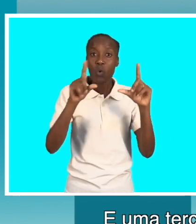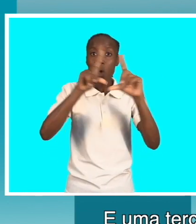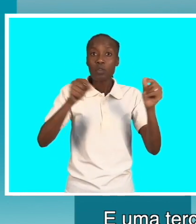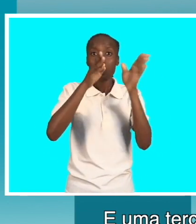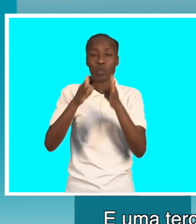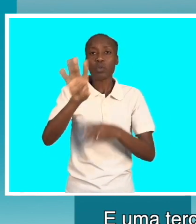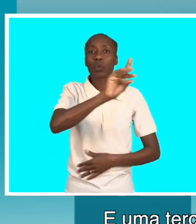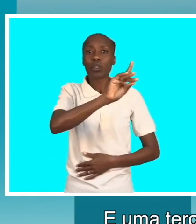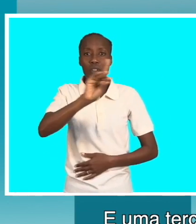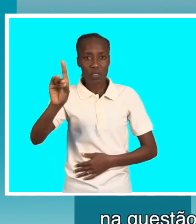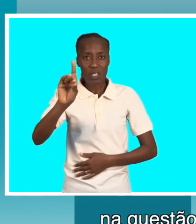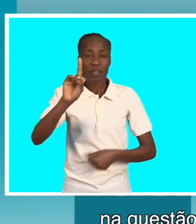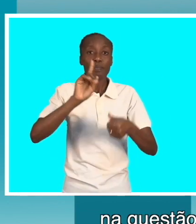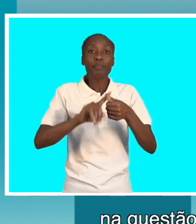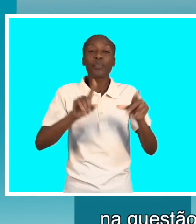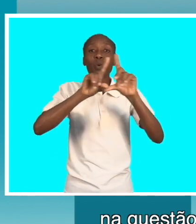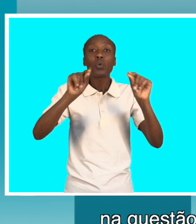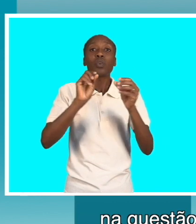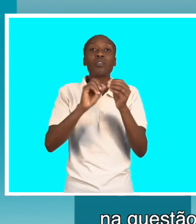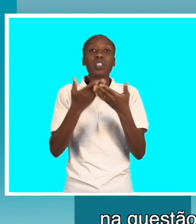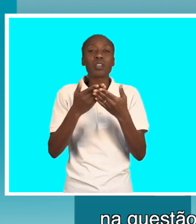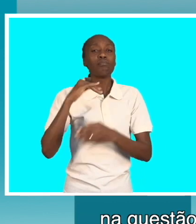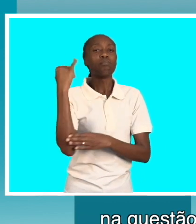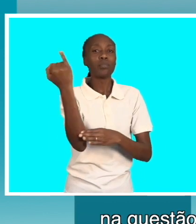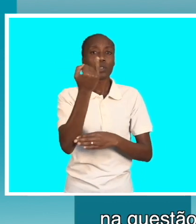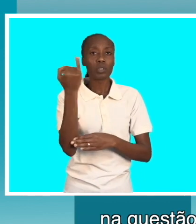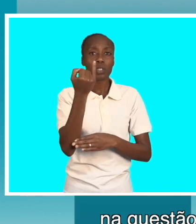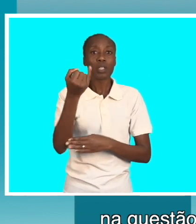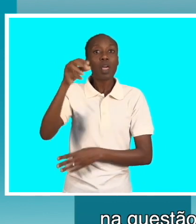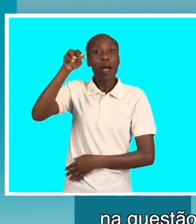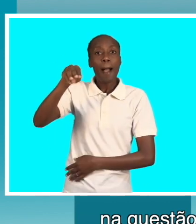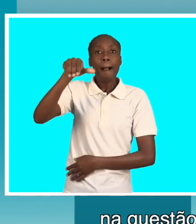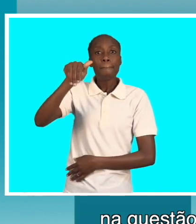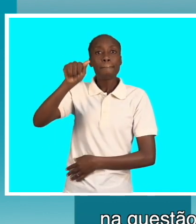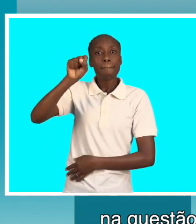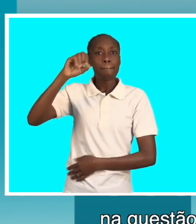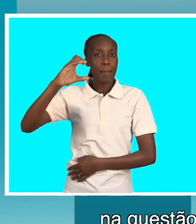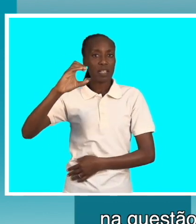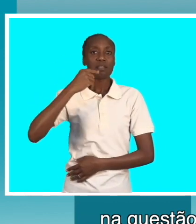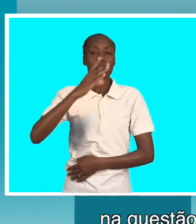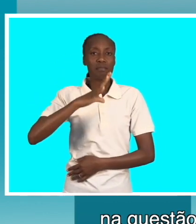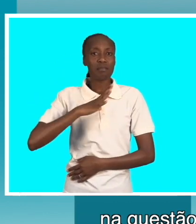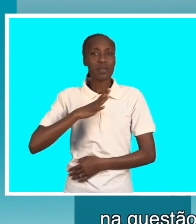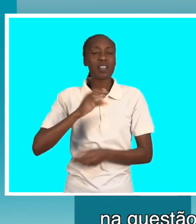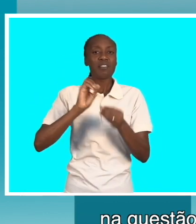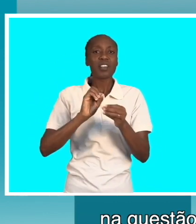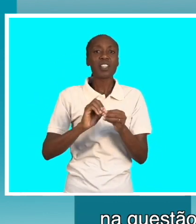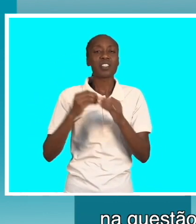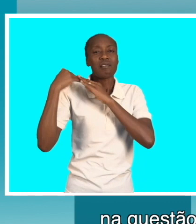como o Moçambique na questão de pessoas com deficiências e por essa instituição que se chama MASC